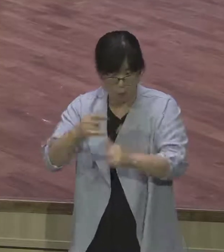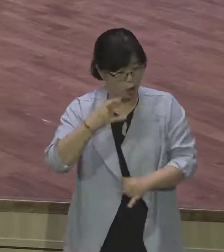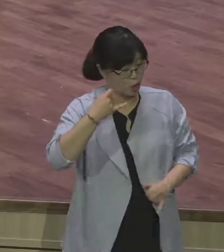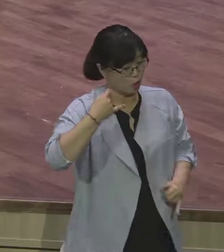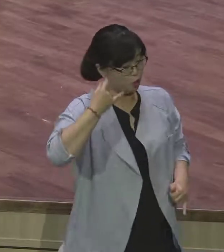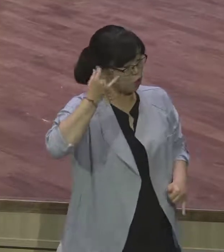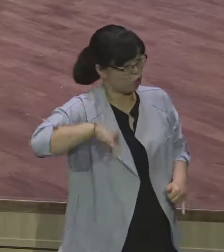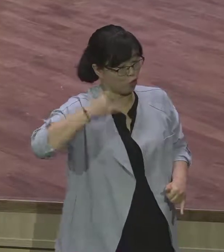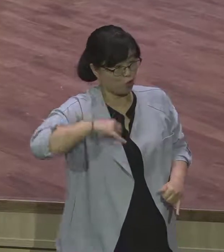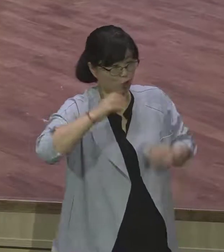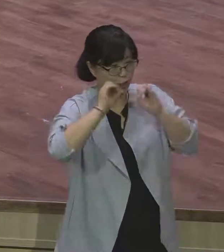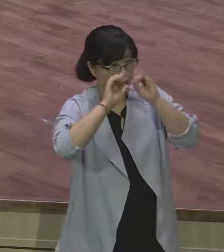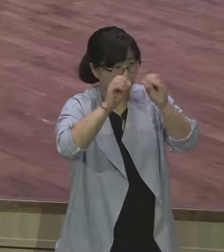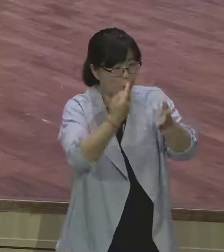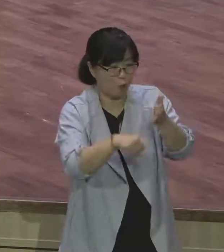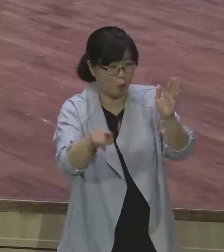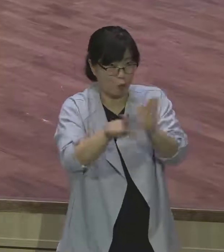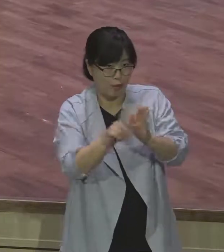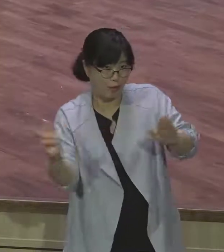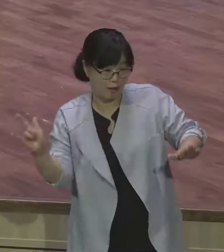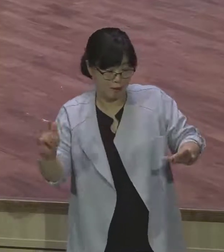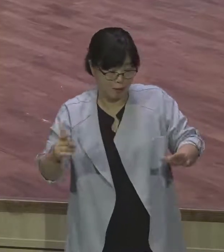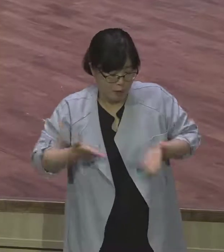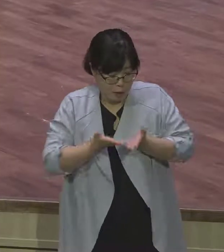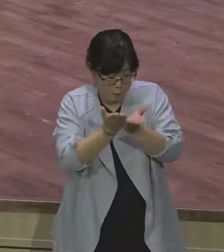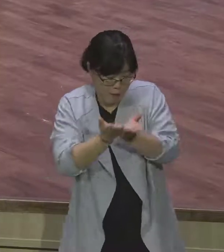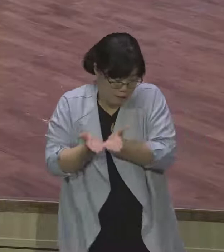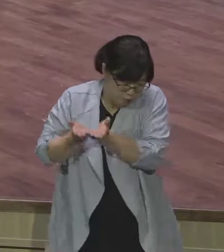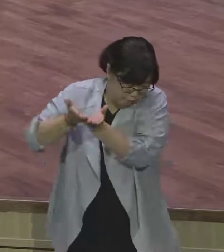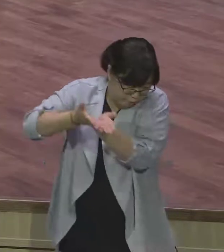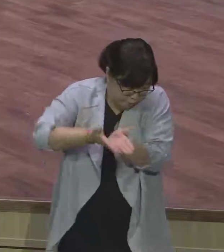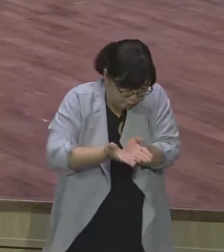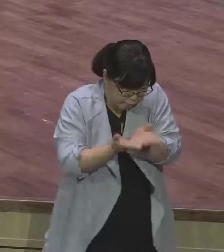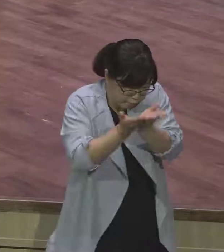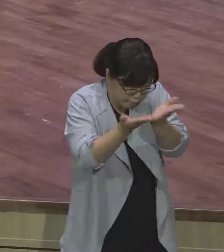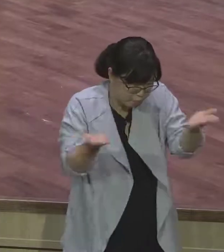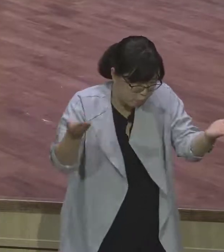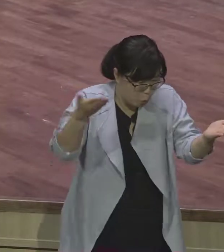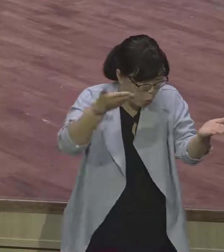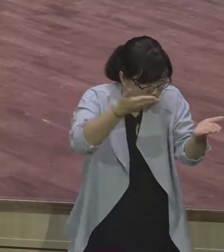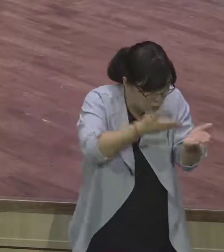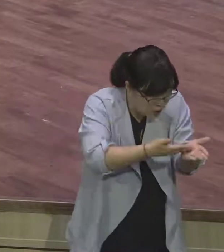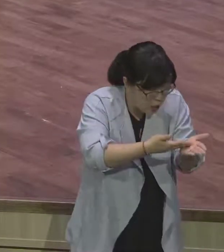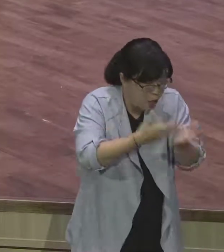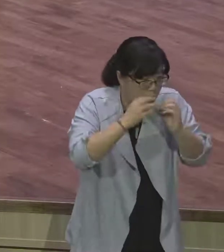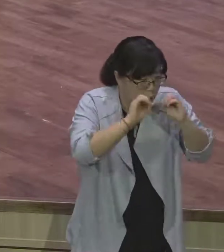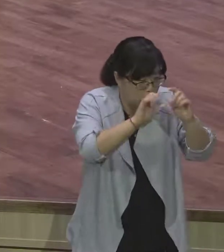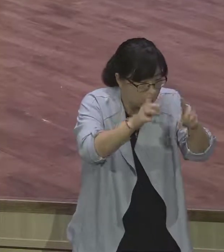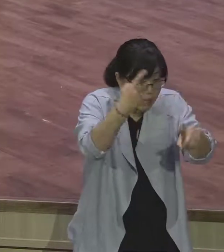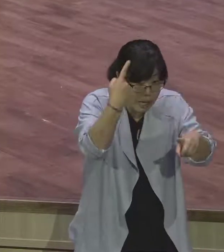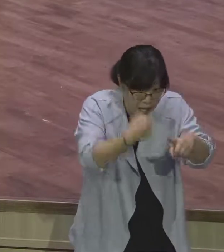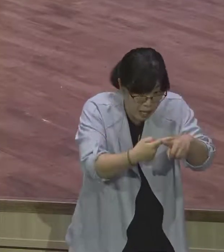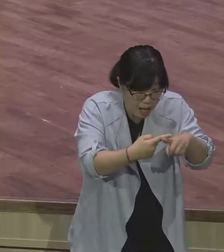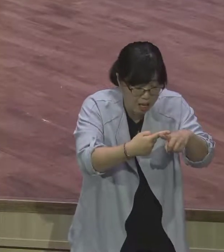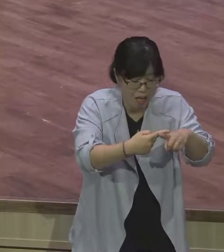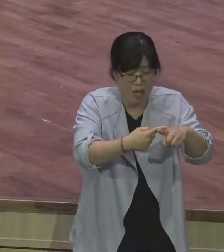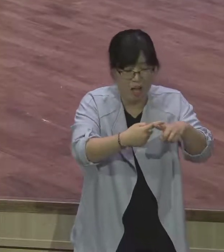첫째 딸 여덟 살에 폐렴으로 죽고 둘째 아들 여섯 살에 결핵성 장염으로